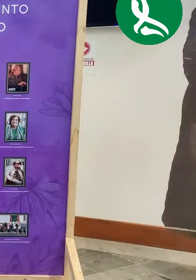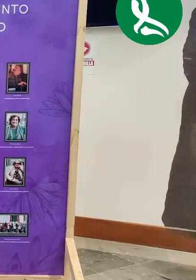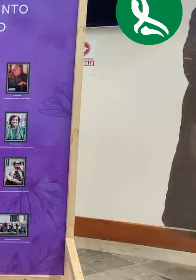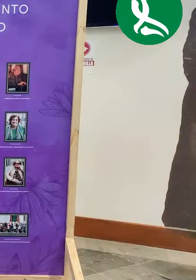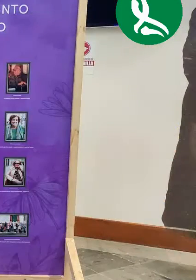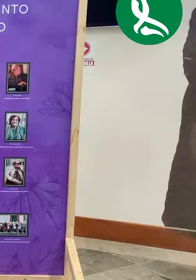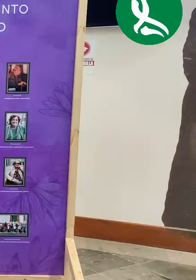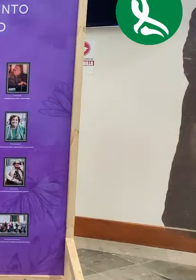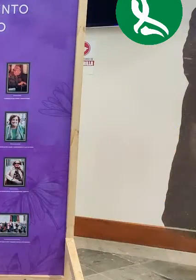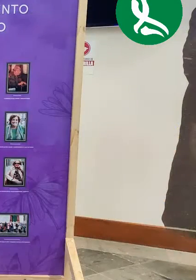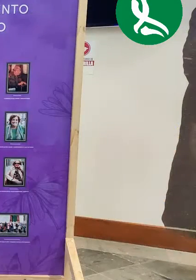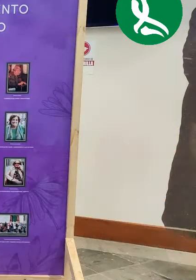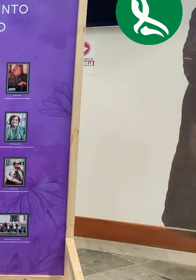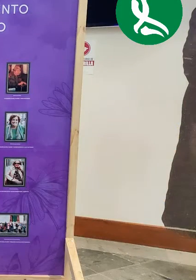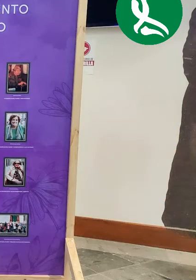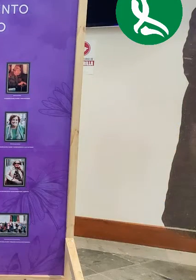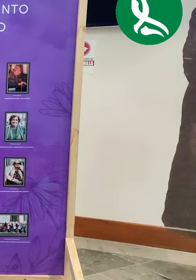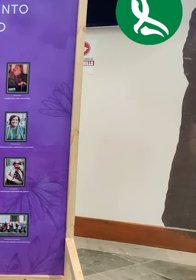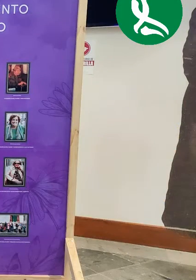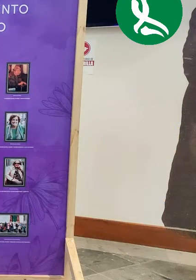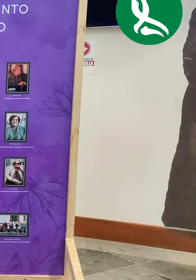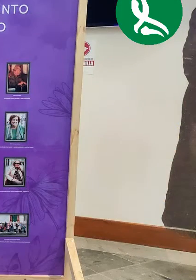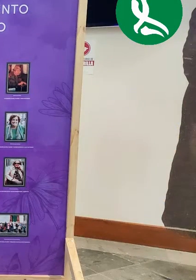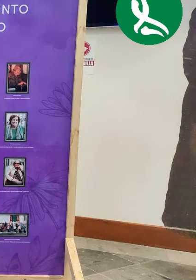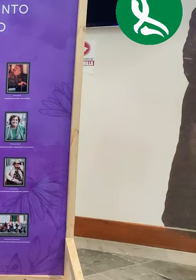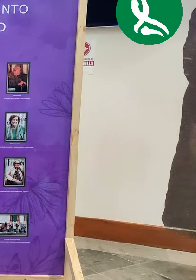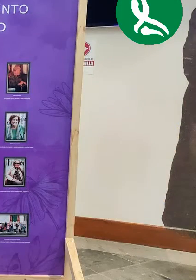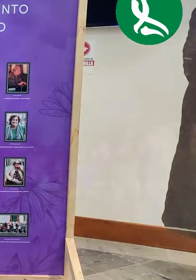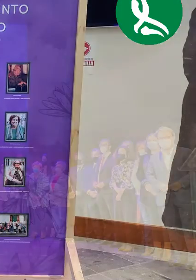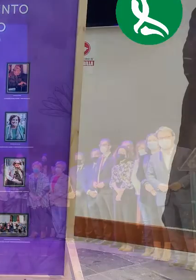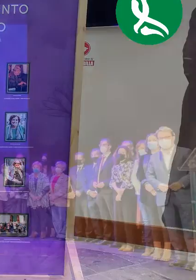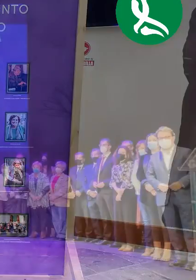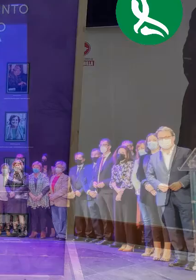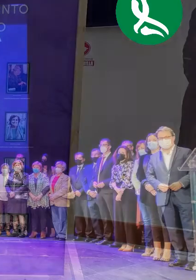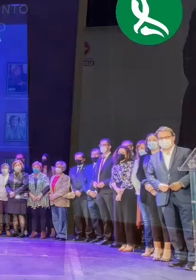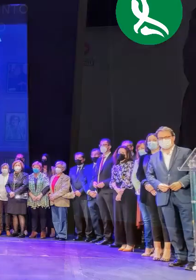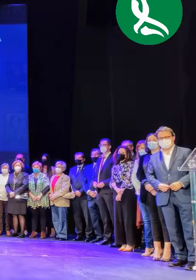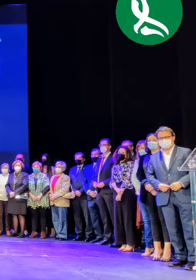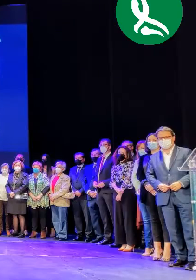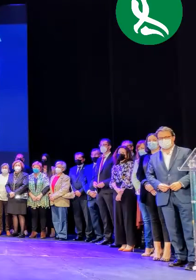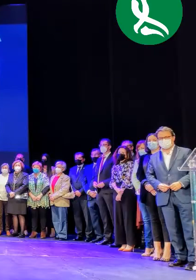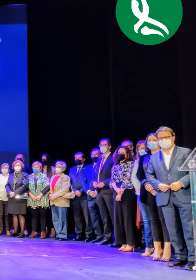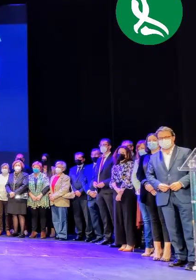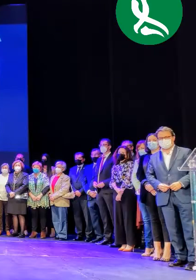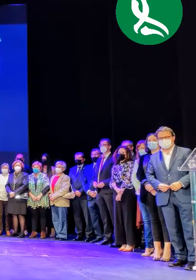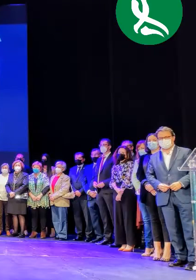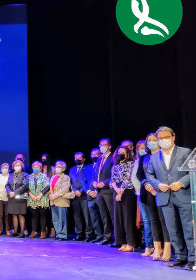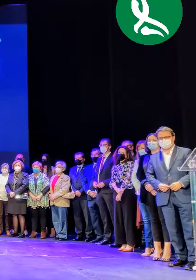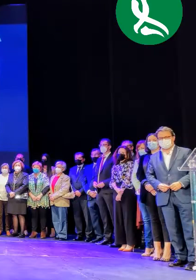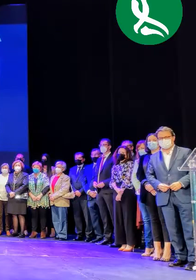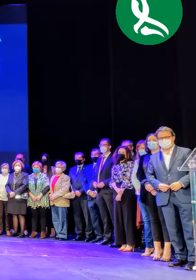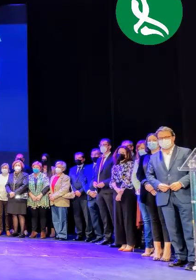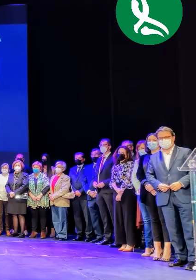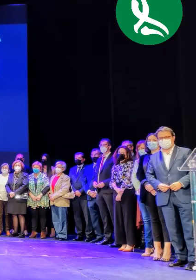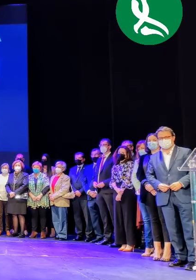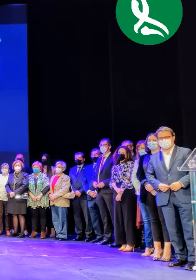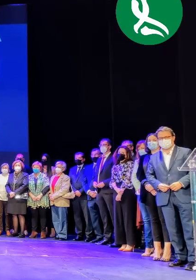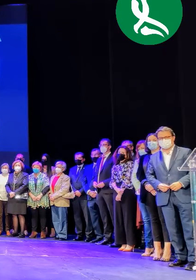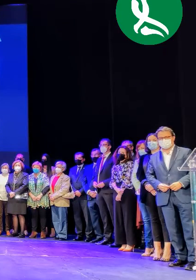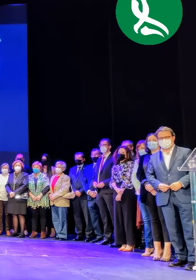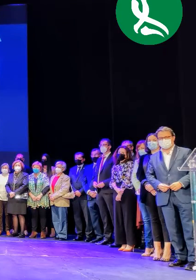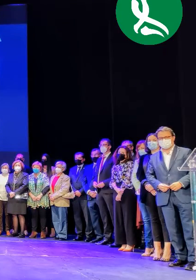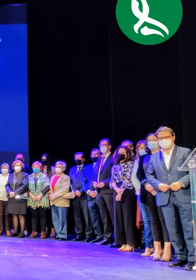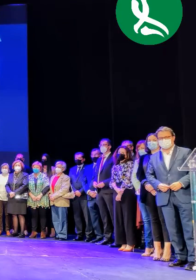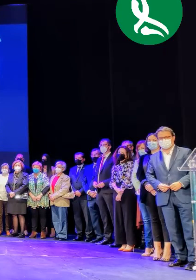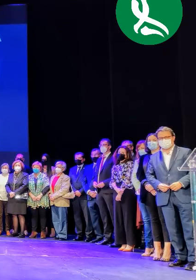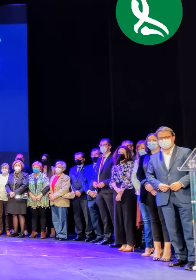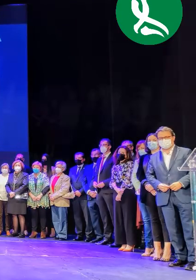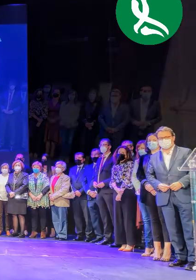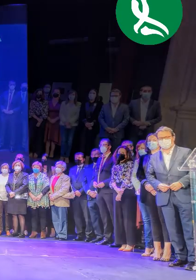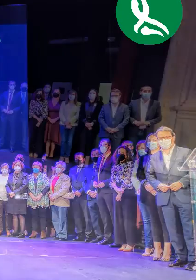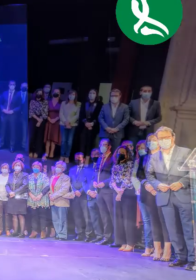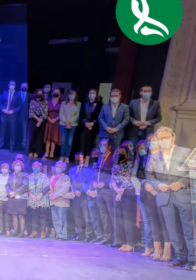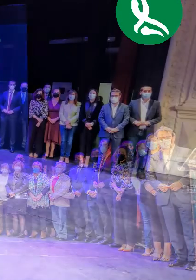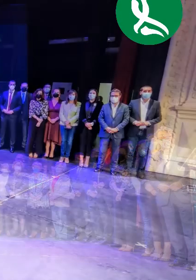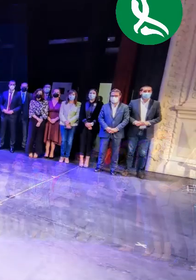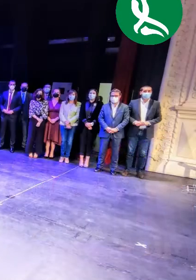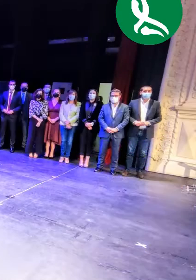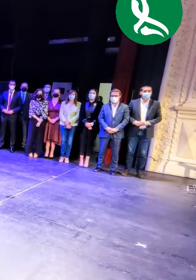no podría seguir sin tener también un agradecimiento infinito para el de los servicios sociales de nuestro municipio. Me faltarían más palabras.